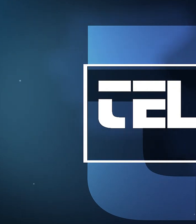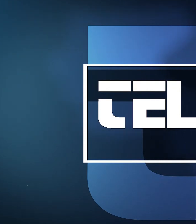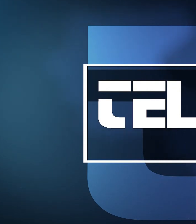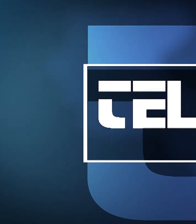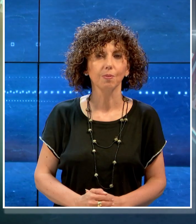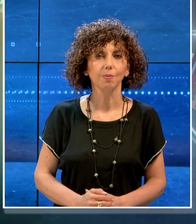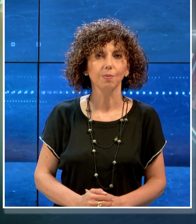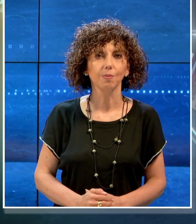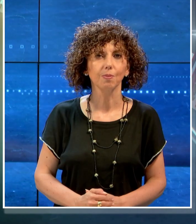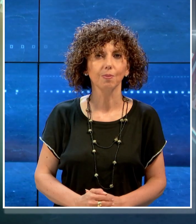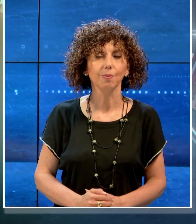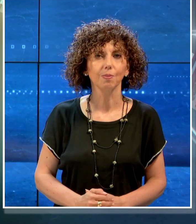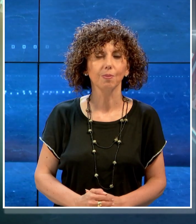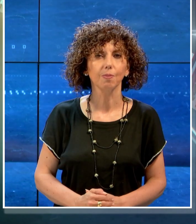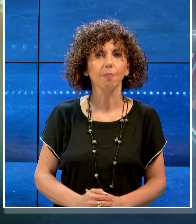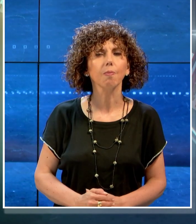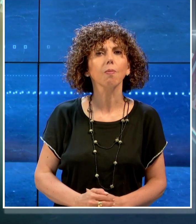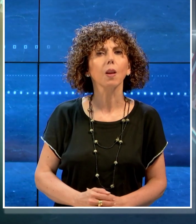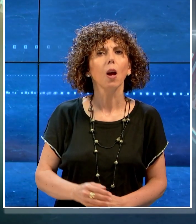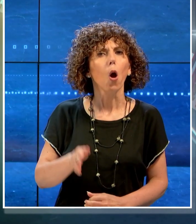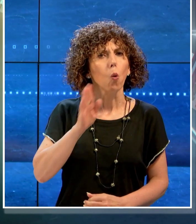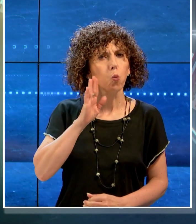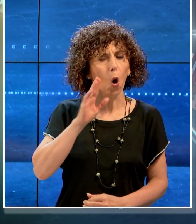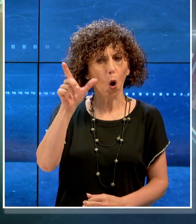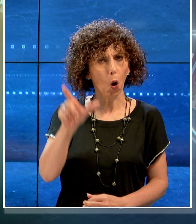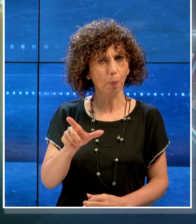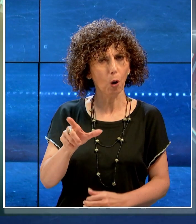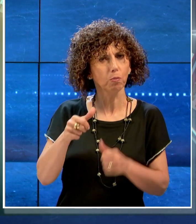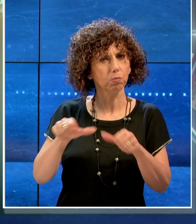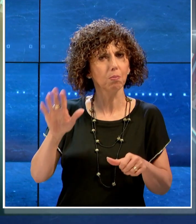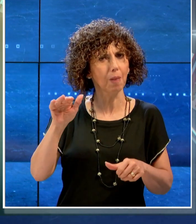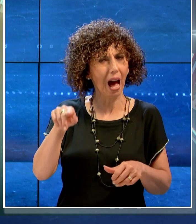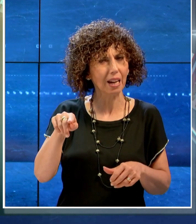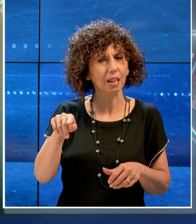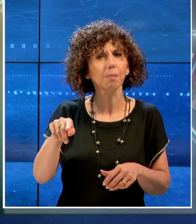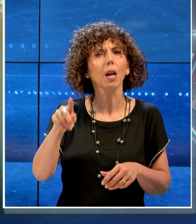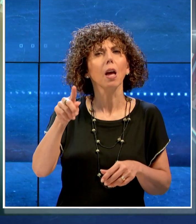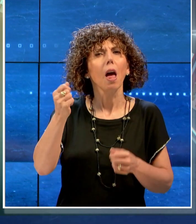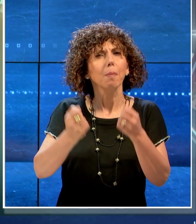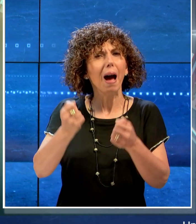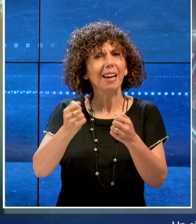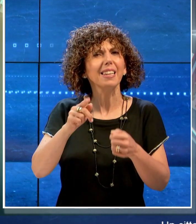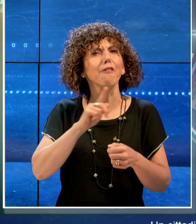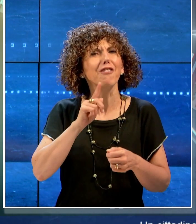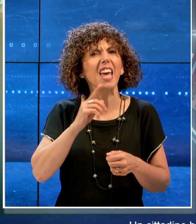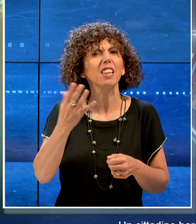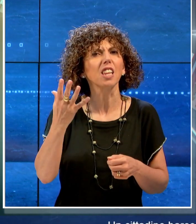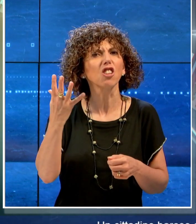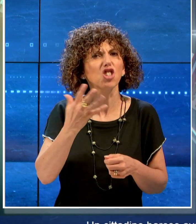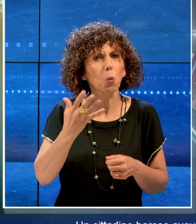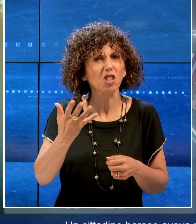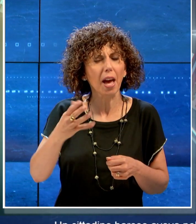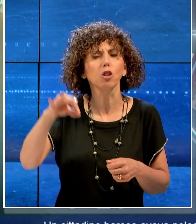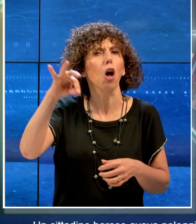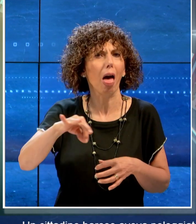Un cittadino barese aveva noleggiato una Fiat 500 nuova